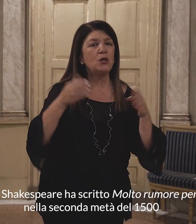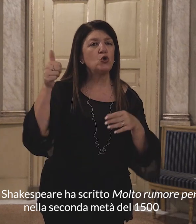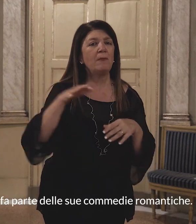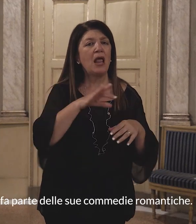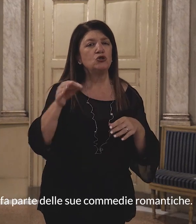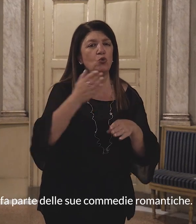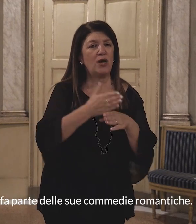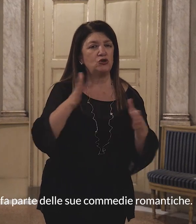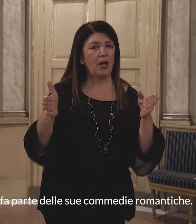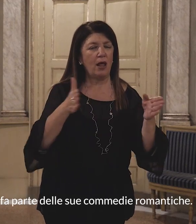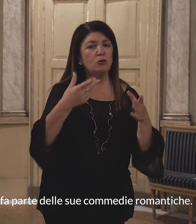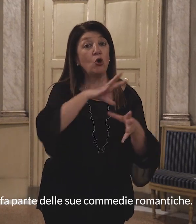parte delle sue commedie romantiche.